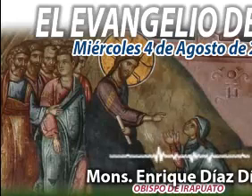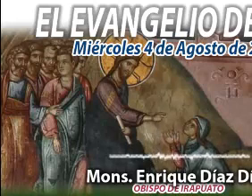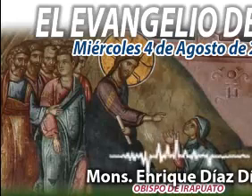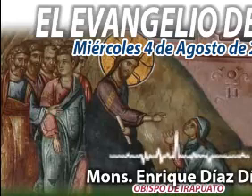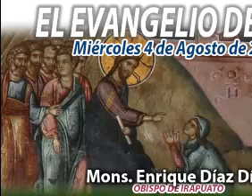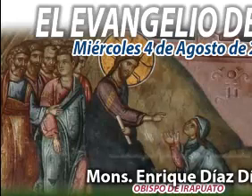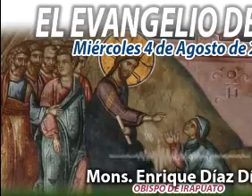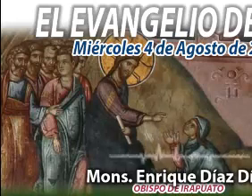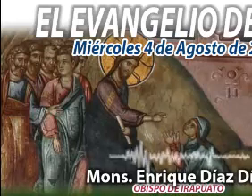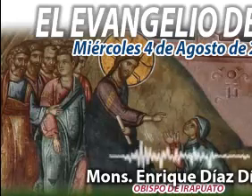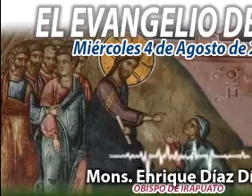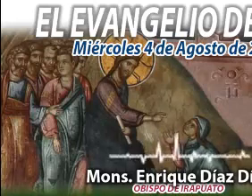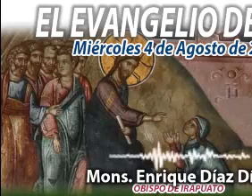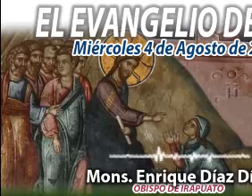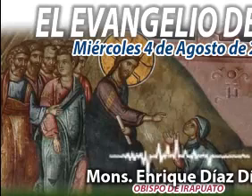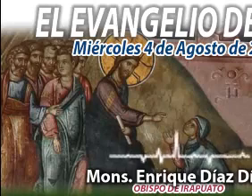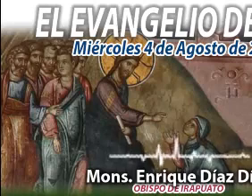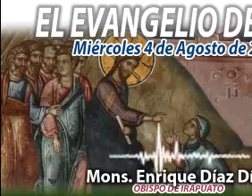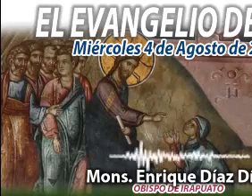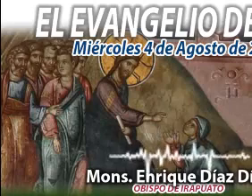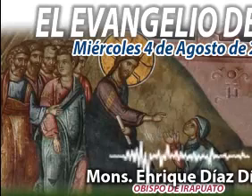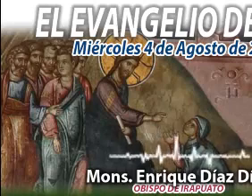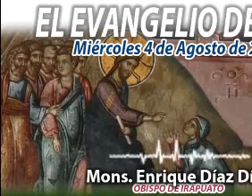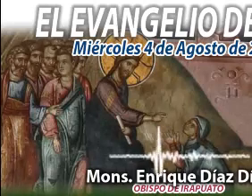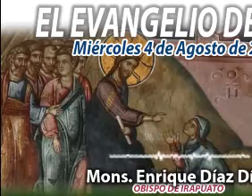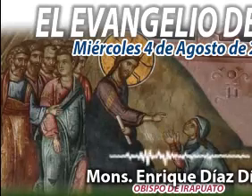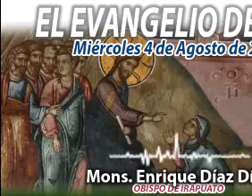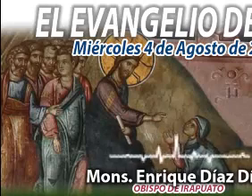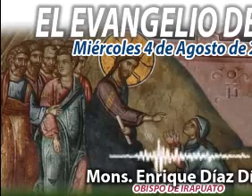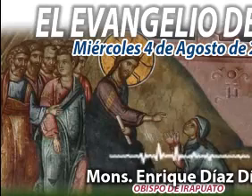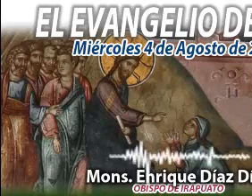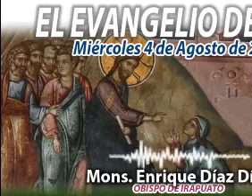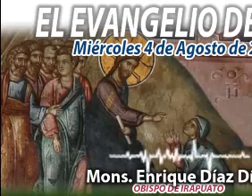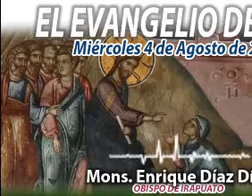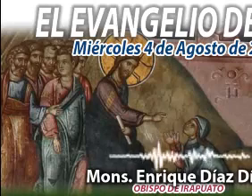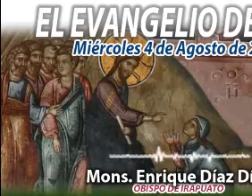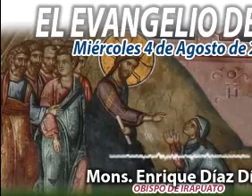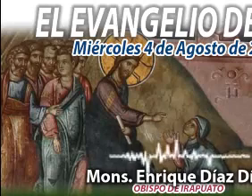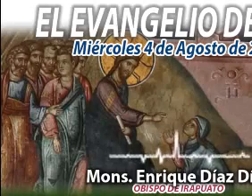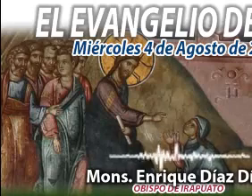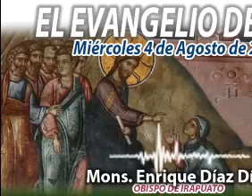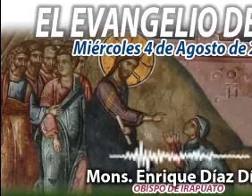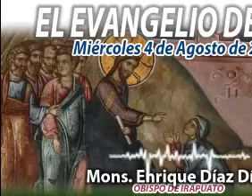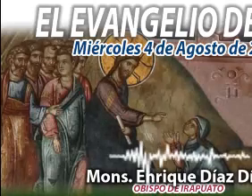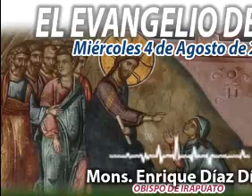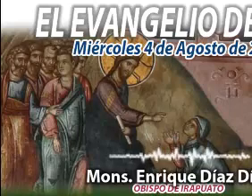Díaz, fortalezcamos nuestra fe. Seamos testigos de Jesús, vivo y resucitado.